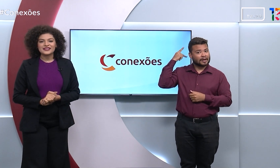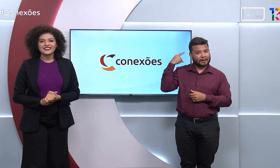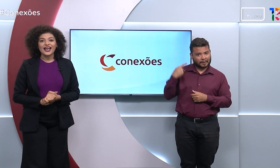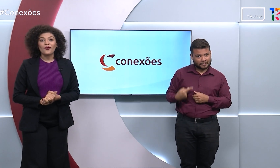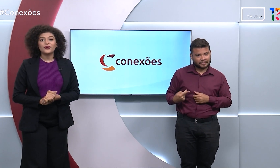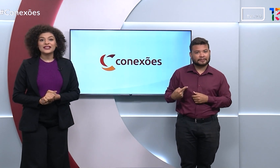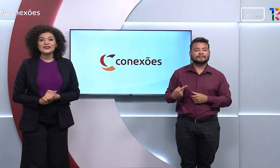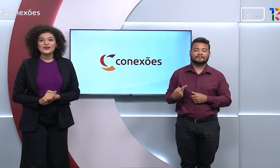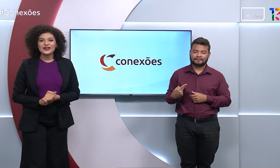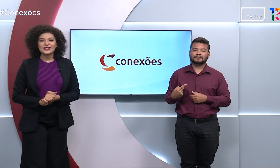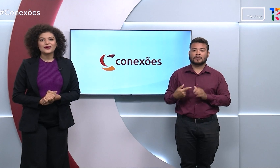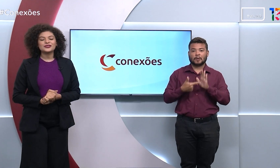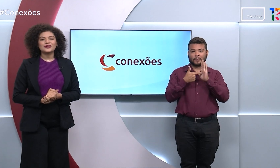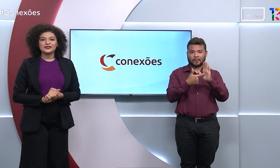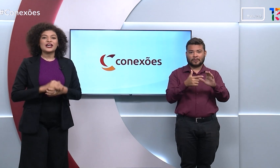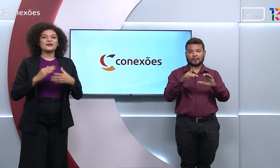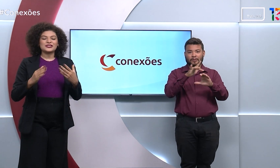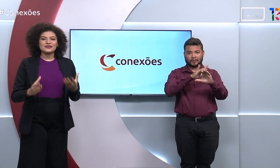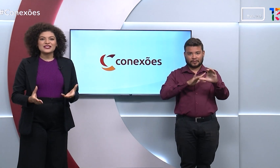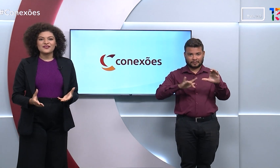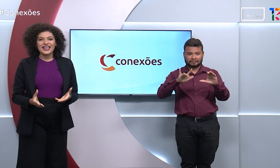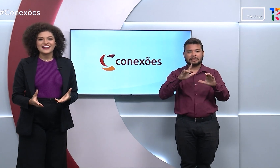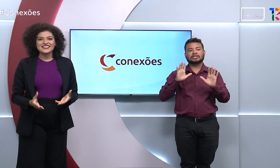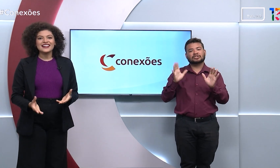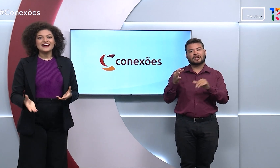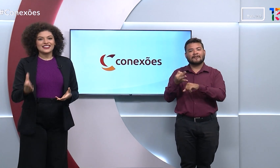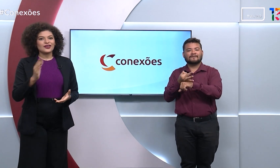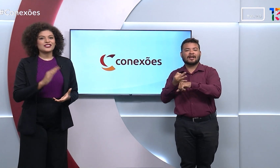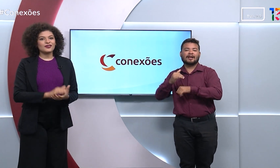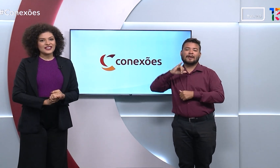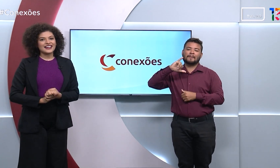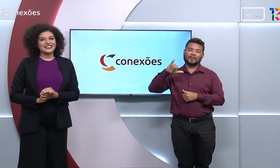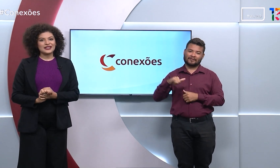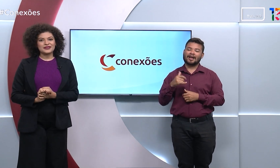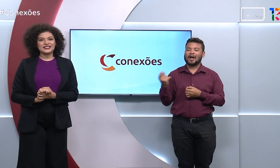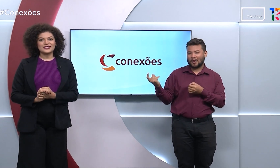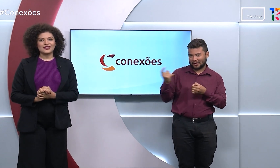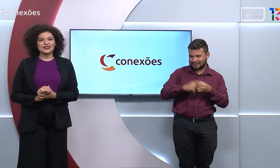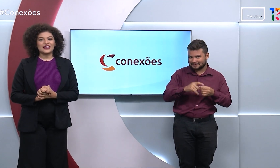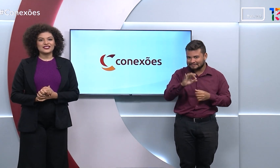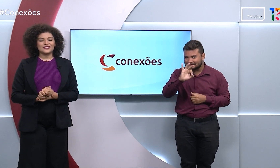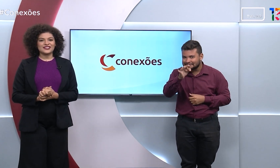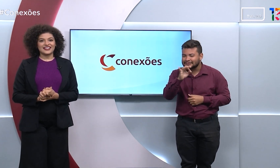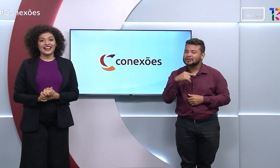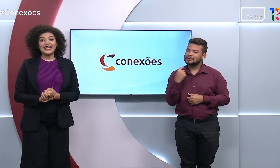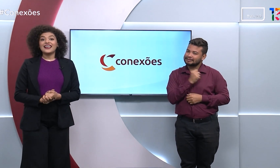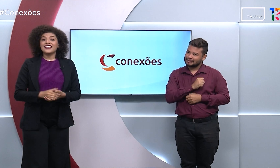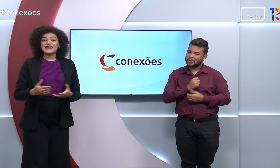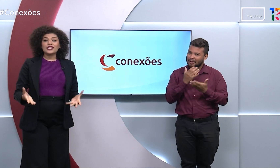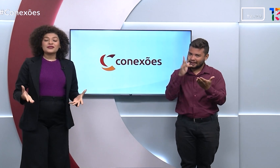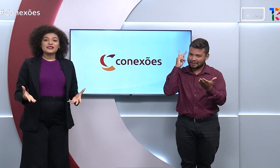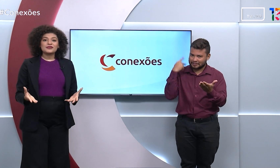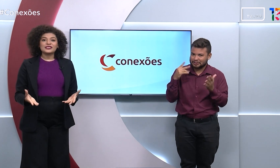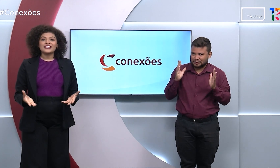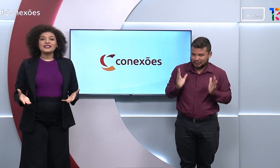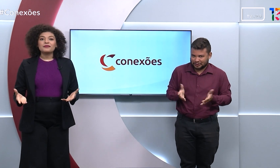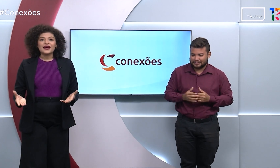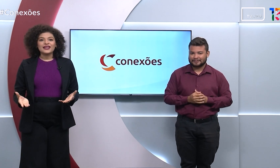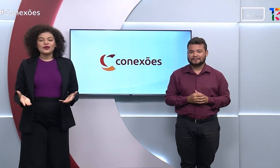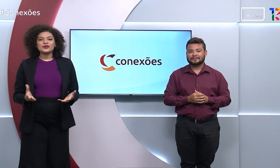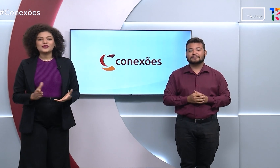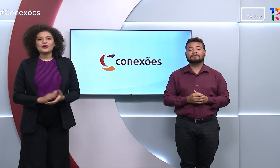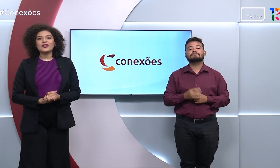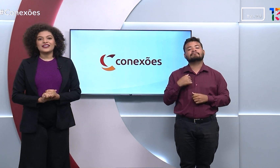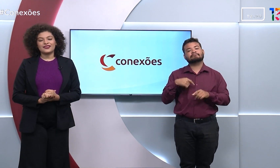volta a apresentar o Conexões. curtiu as férias? Está na hora de voltar, né, Camila? A gente está com saudade de você. Quero me despedir